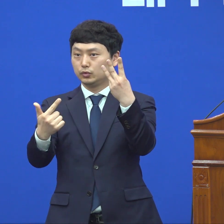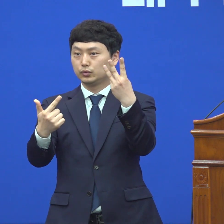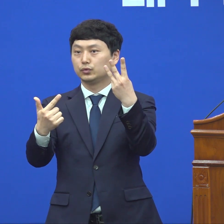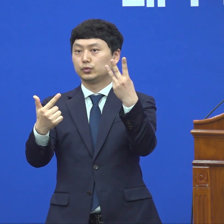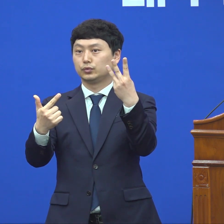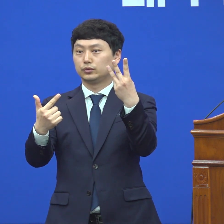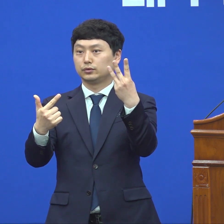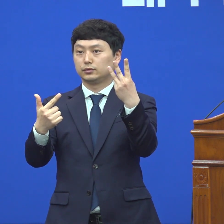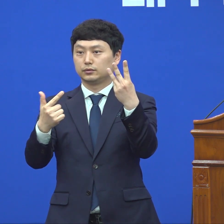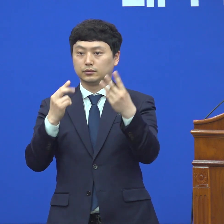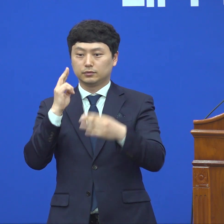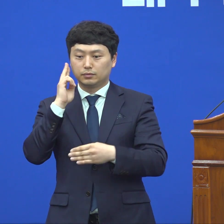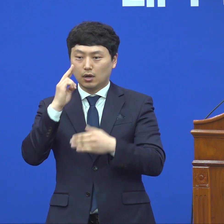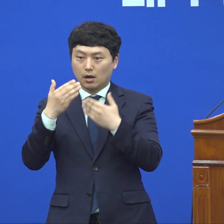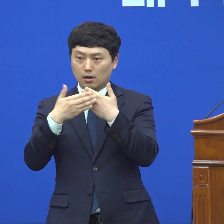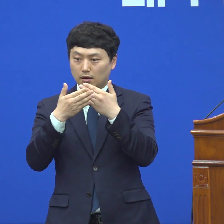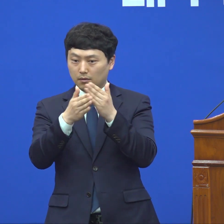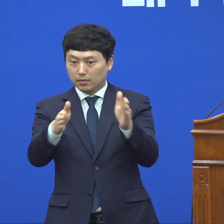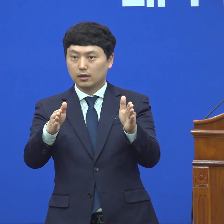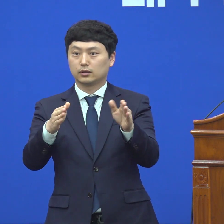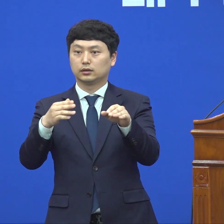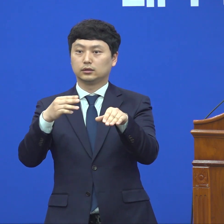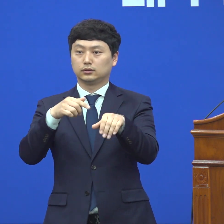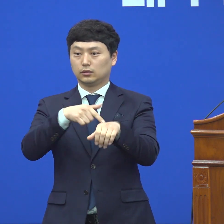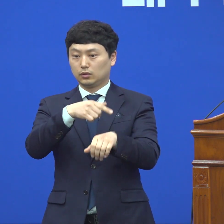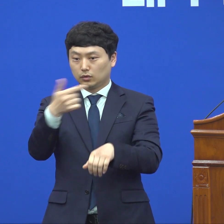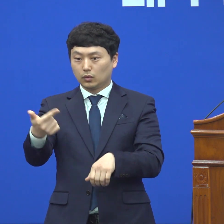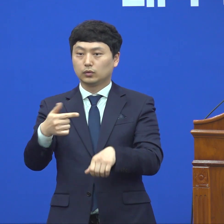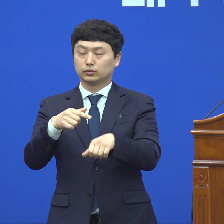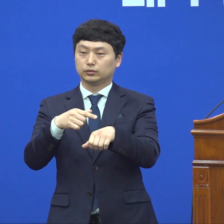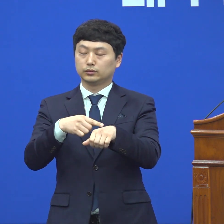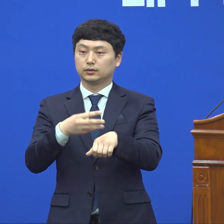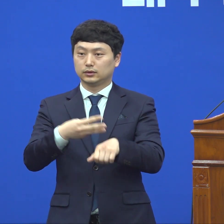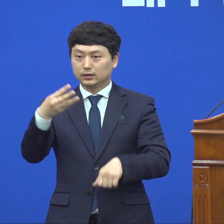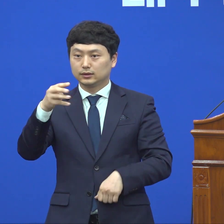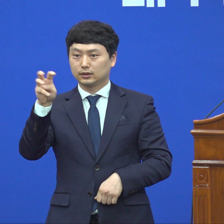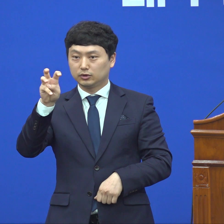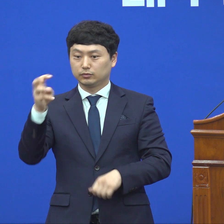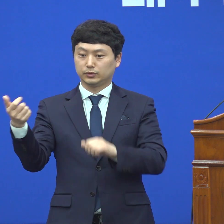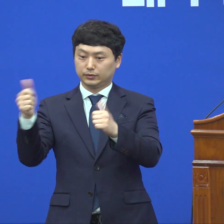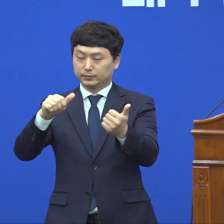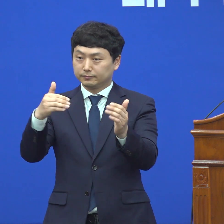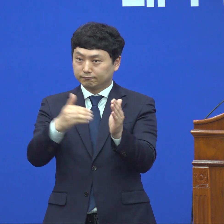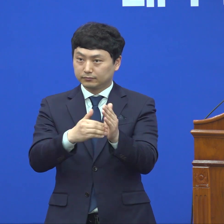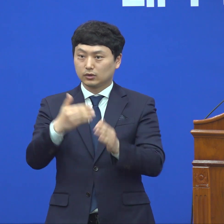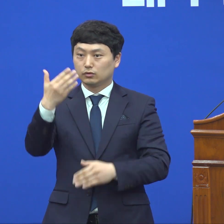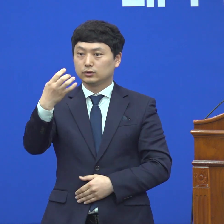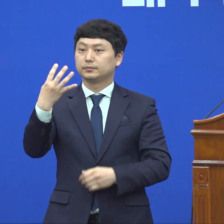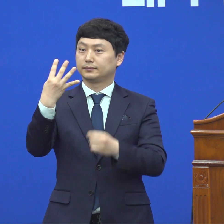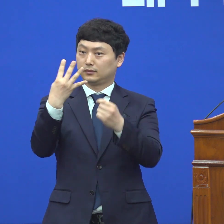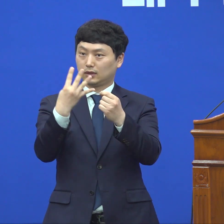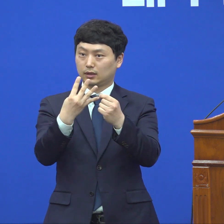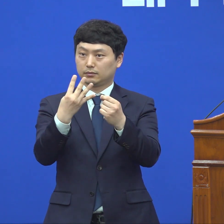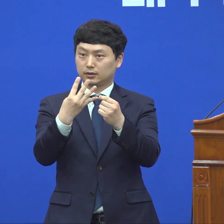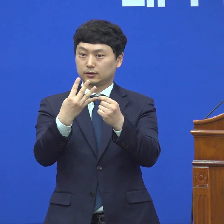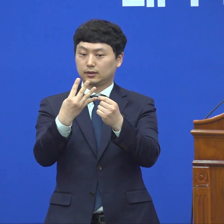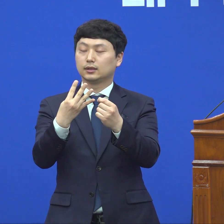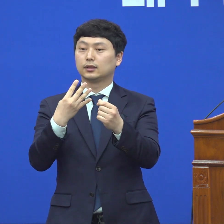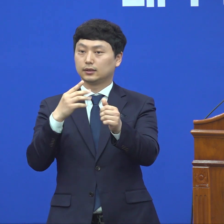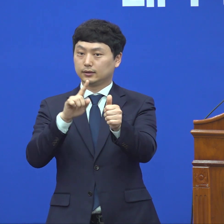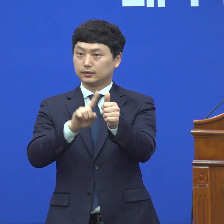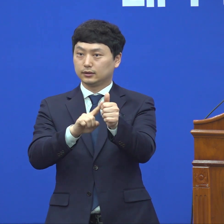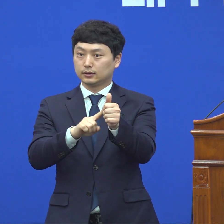중환자실에서 15월 30일 동안 감안했습니다. 14번째 남자